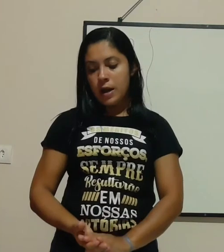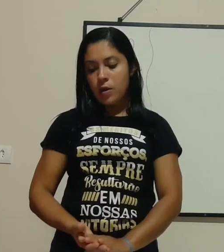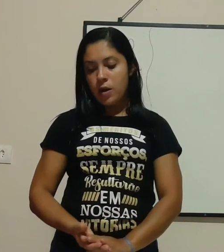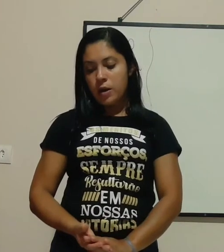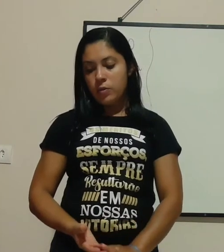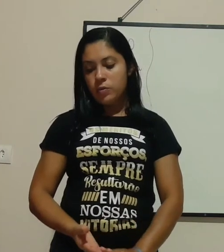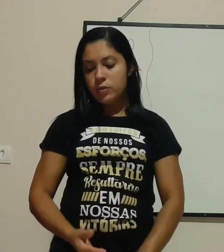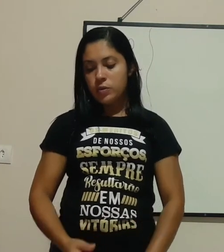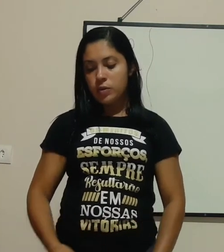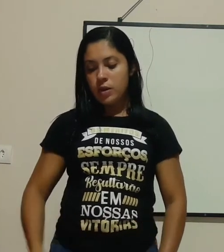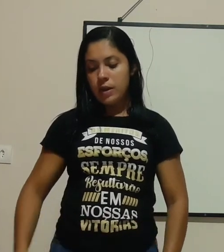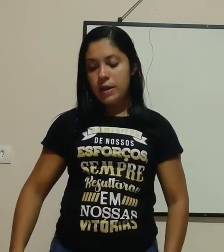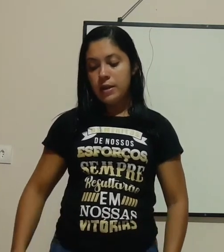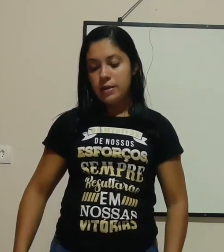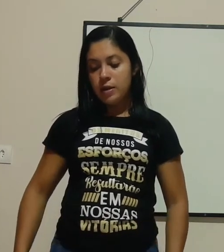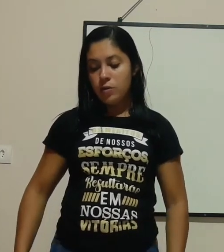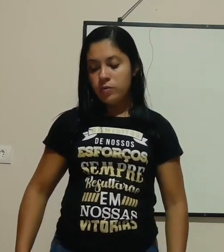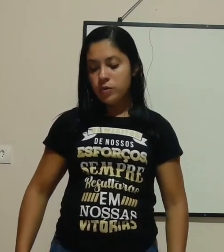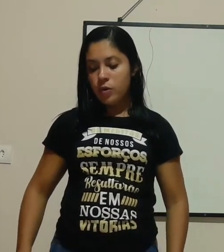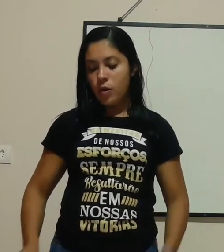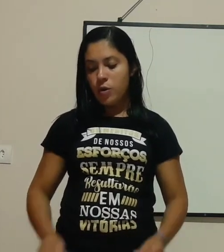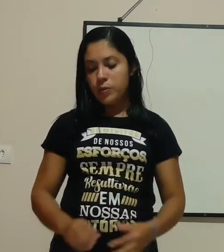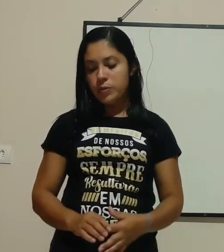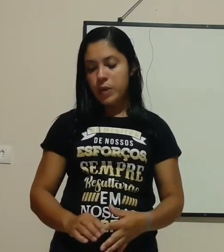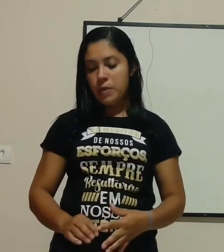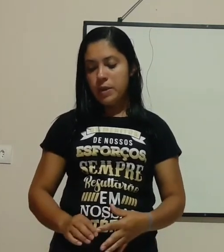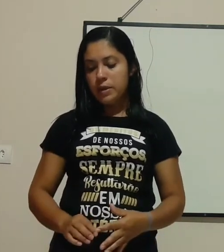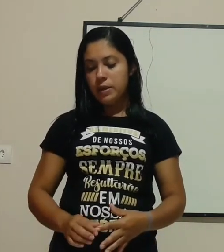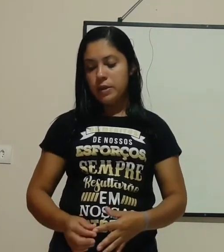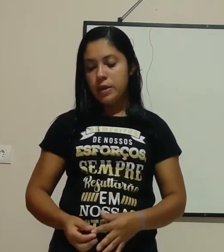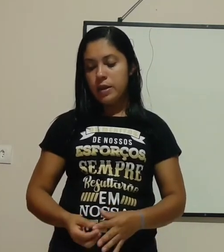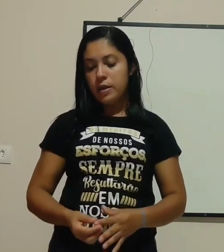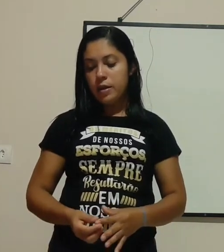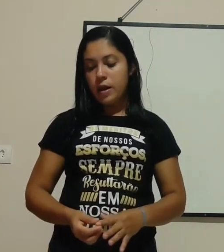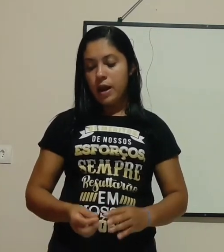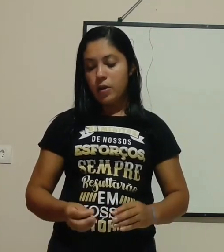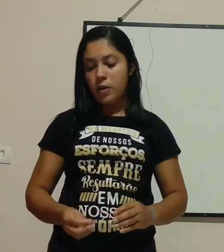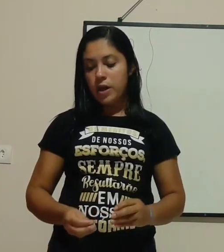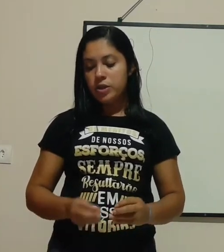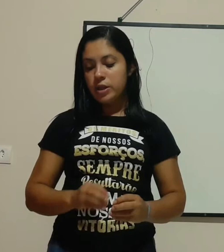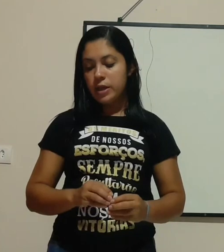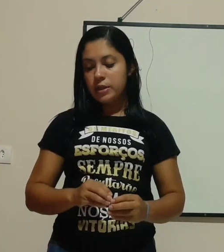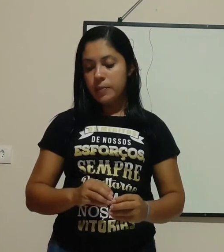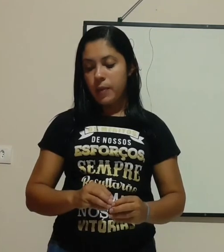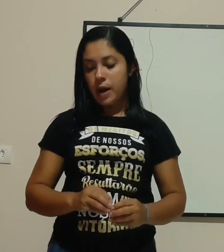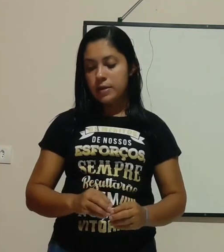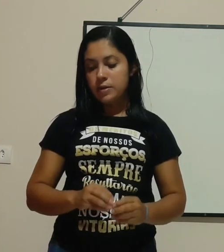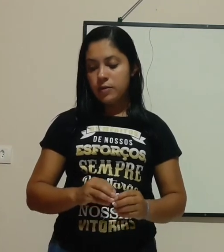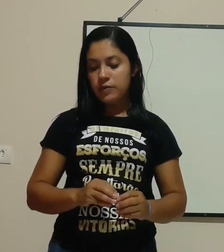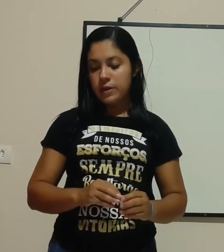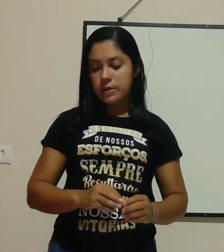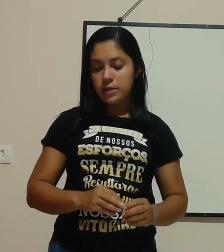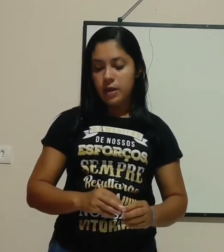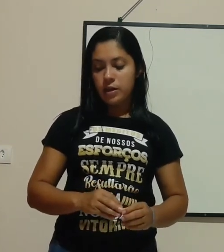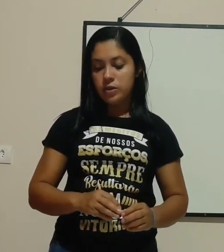Agora, alguns, aliás, alguns corpos permitem que a corrente elétrica passe com facilidade.